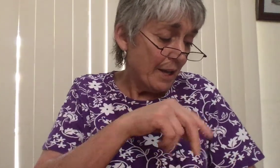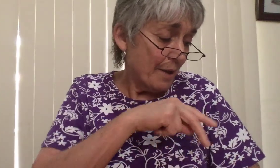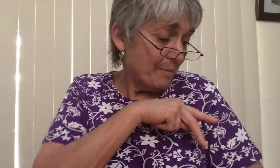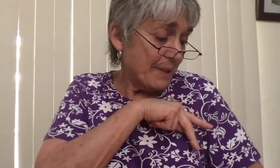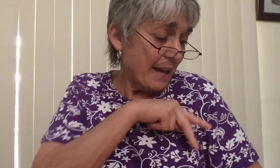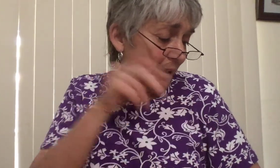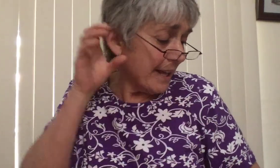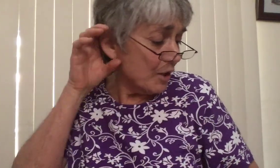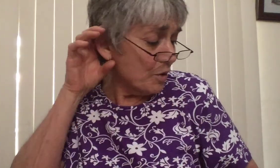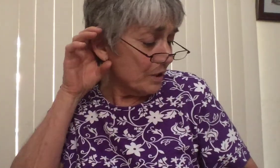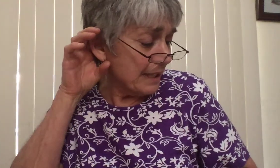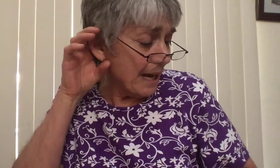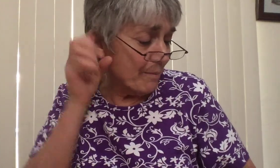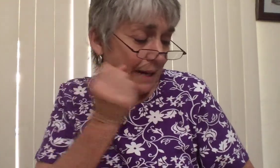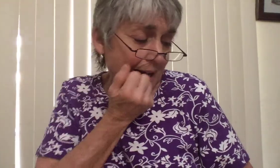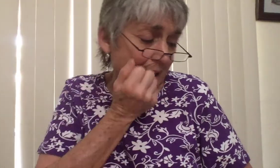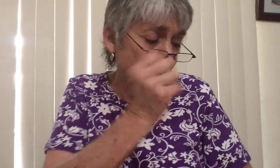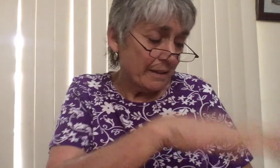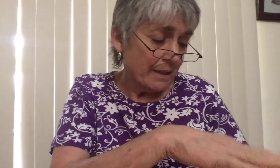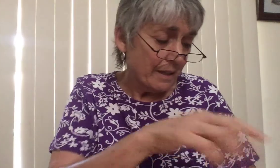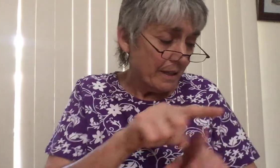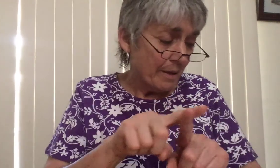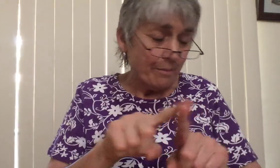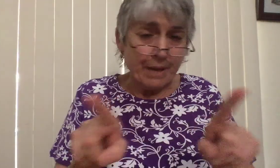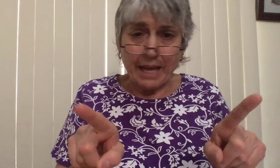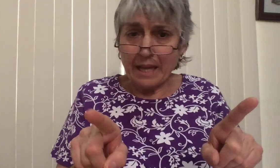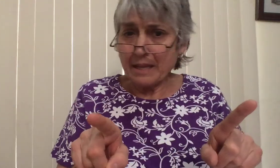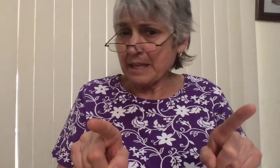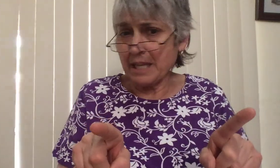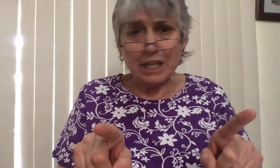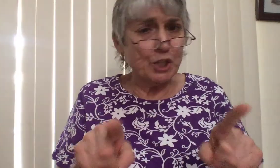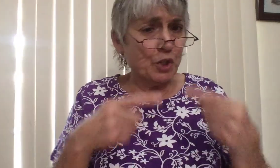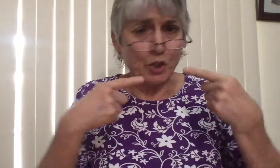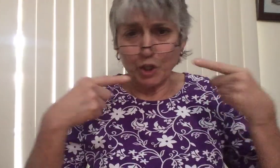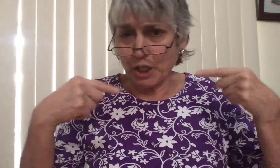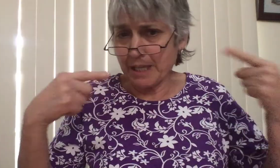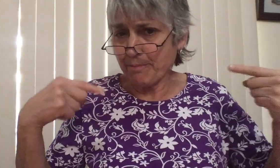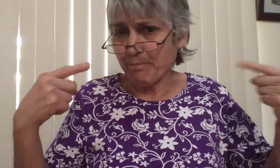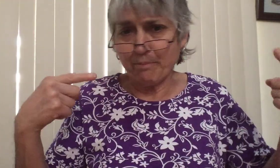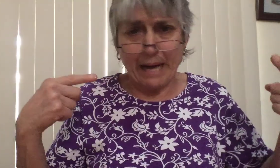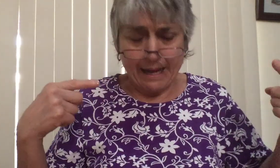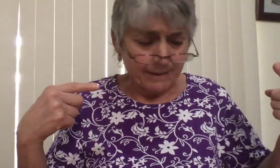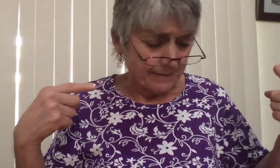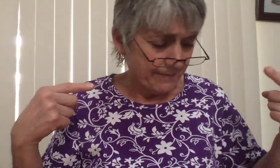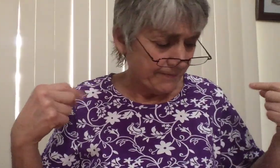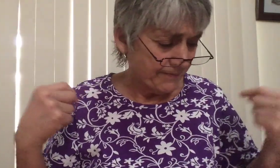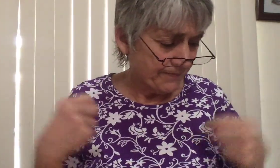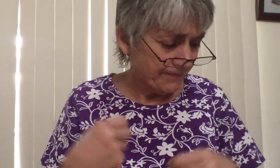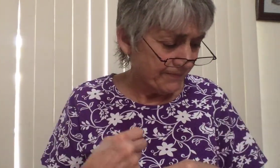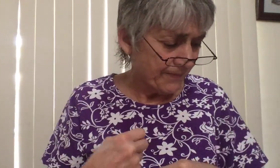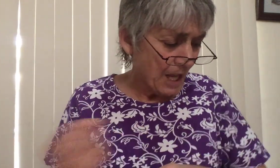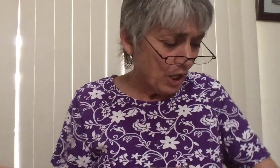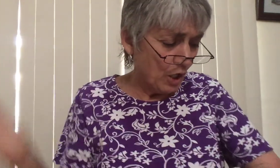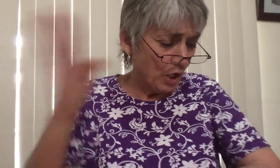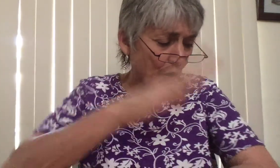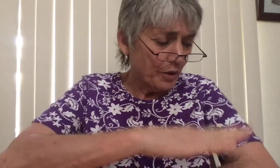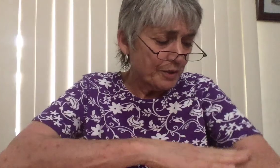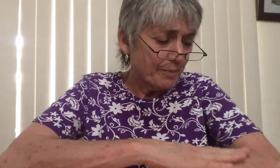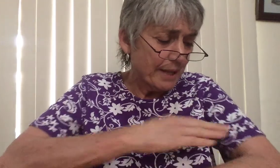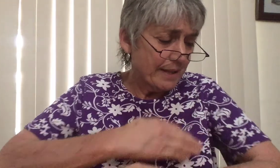Pierre écoute la blague mais il ne rit pas. Le lendemain,